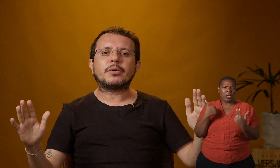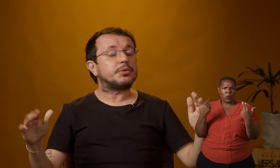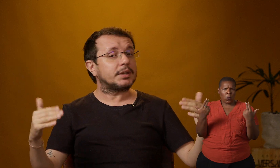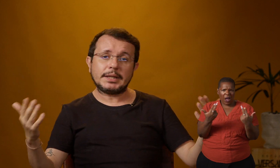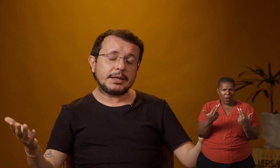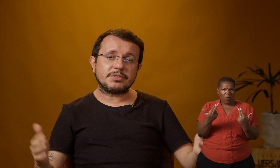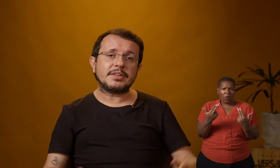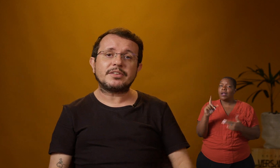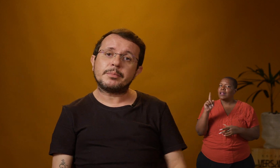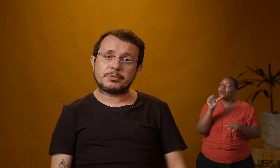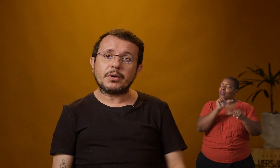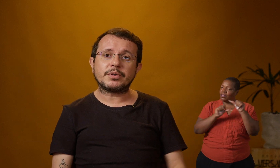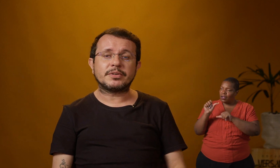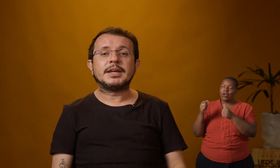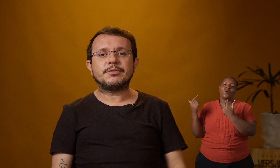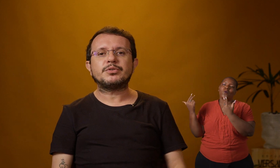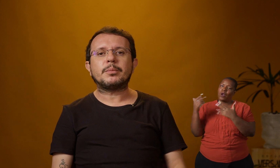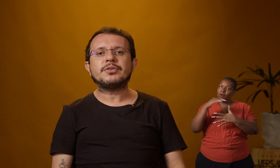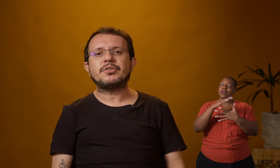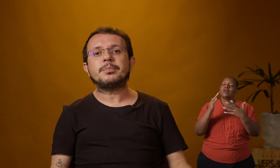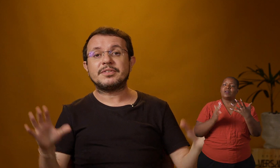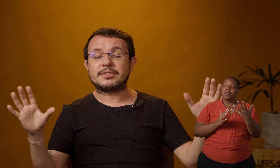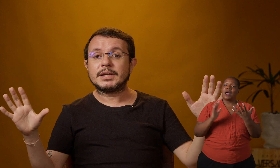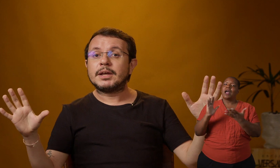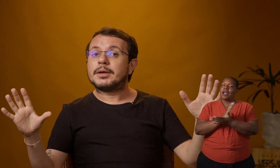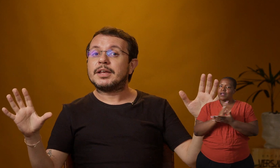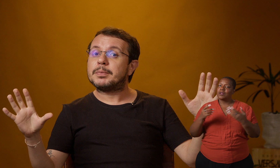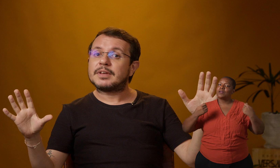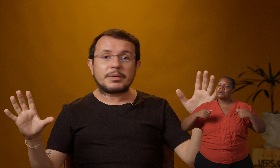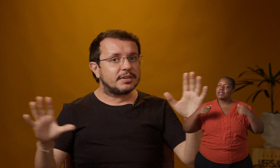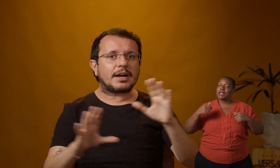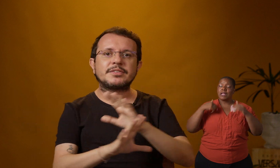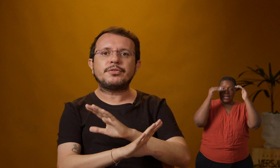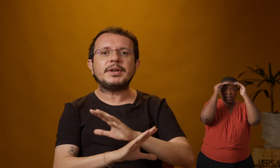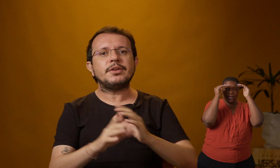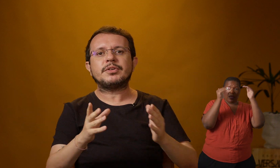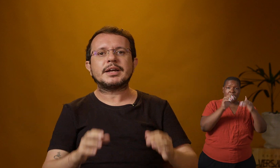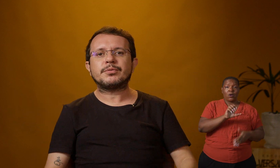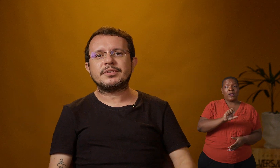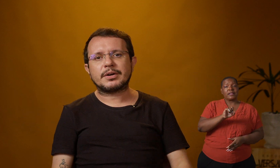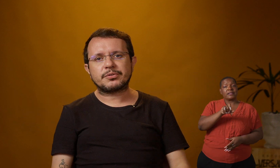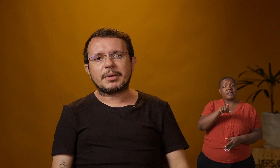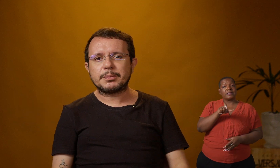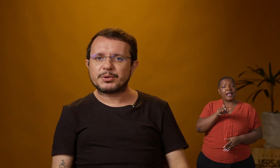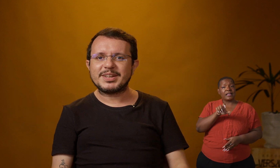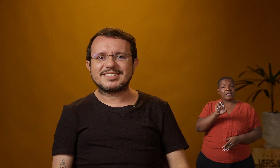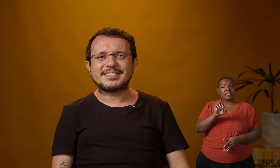para a outra. Língua de sinais é a mesma coisa. Eventualmente, a gente precisa respeitar uma sintaxe diferente da que você está acostumado em português.